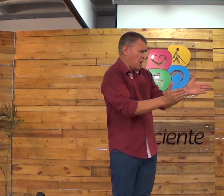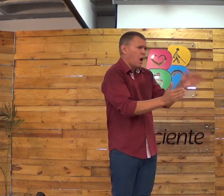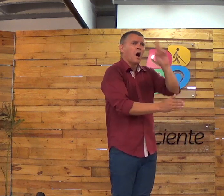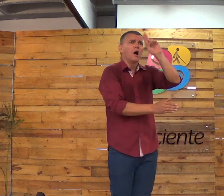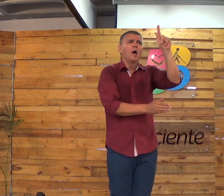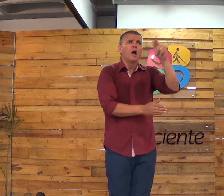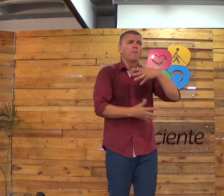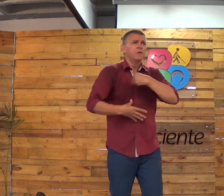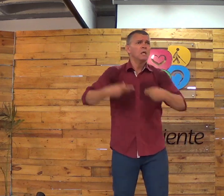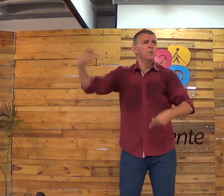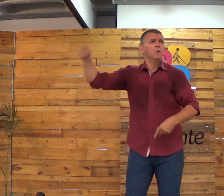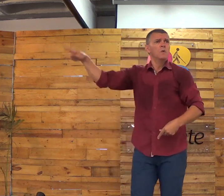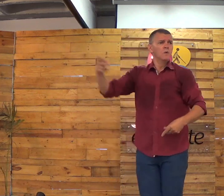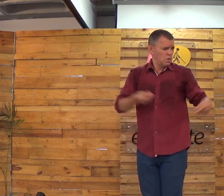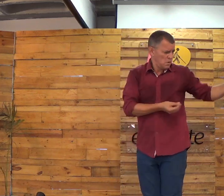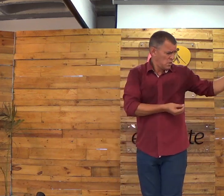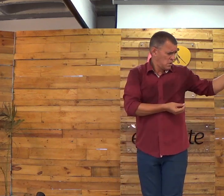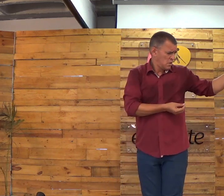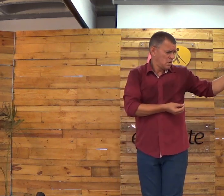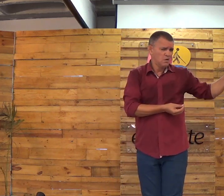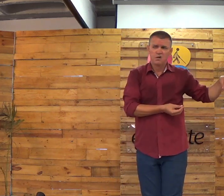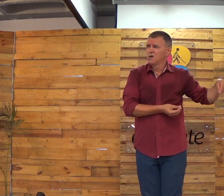Ah, eu quero ir embora daqui, porque se der ruim e tal.